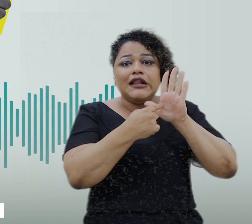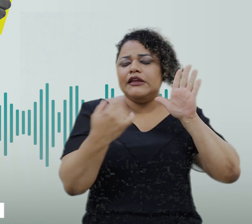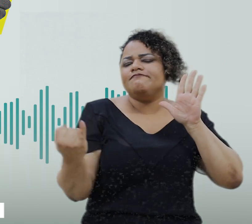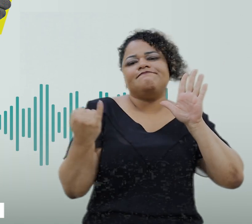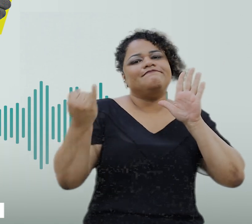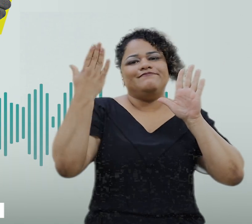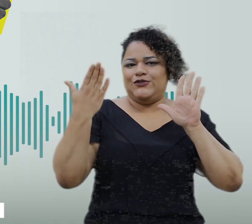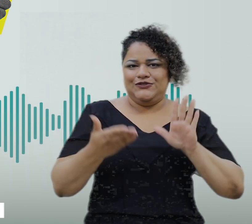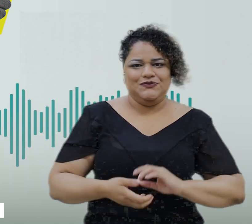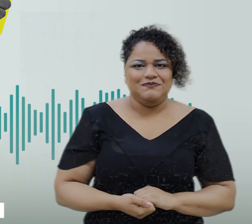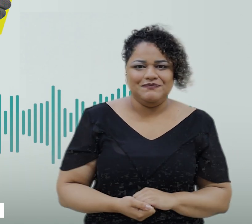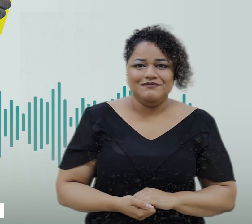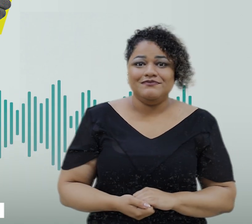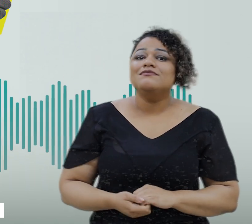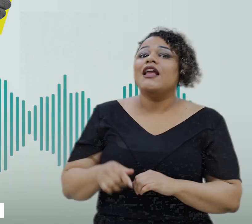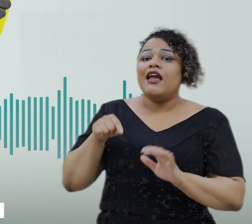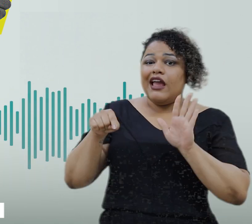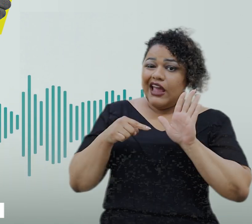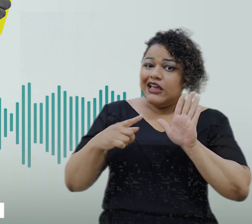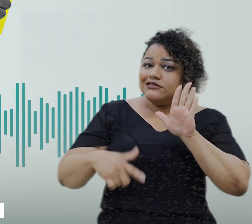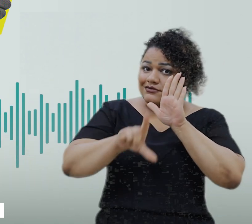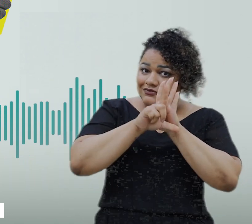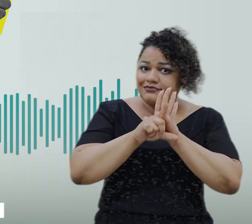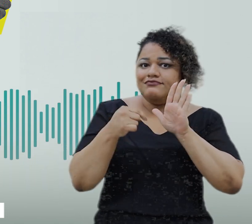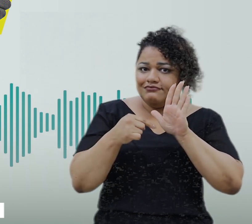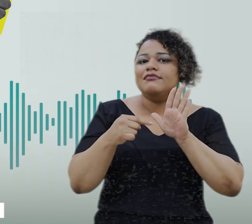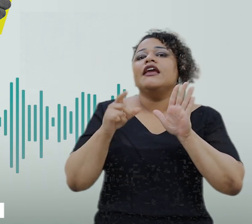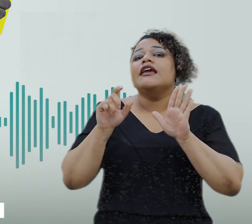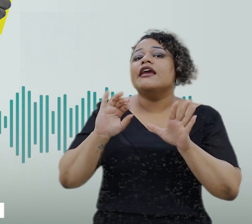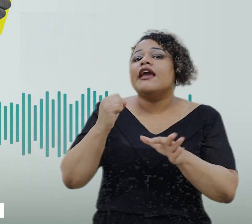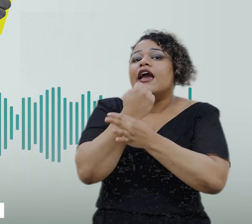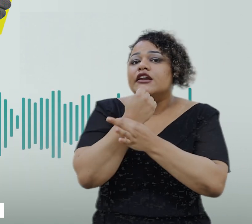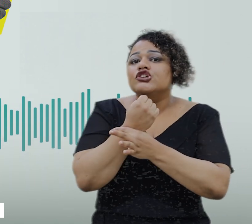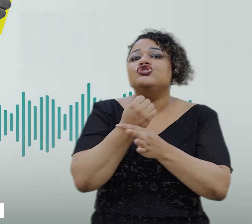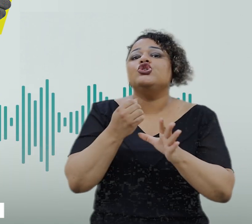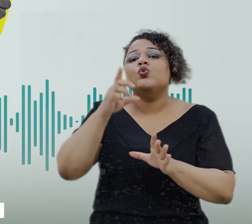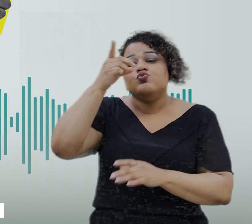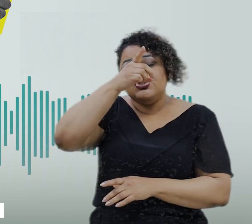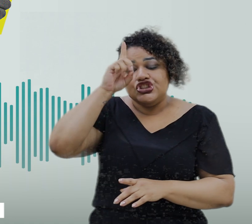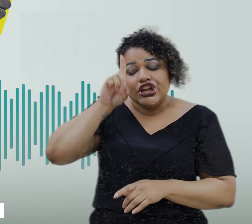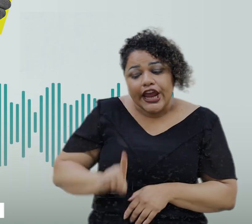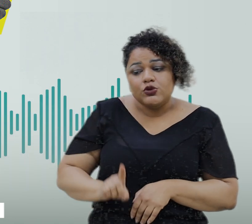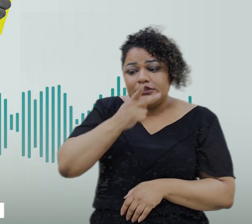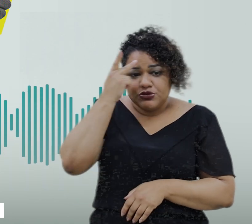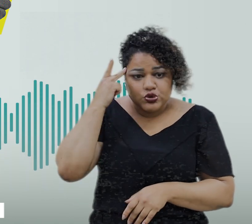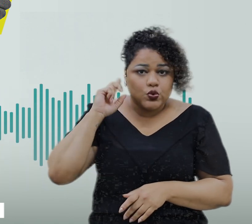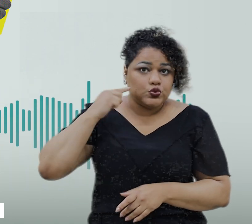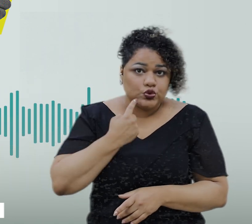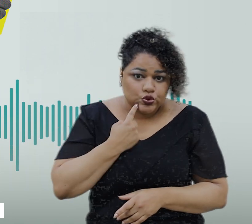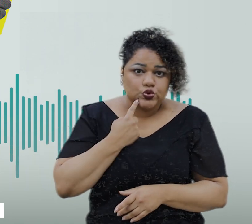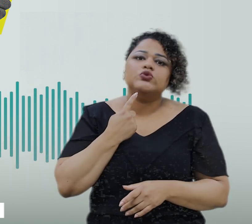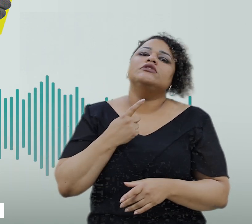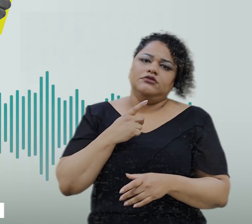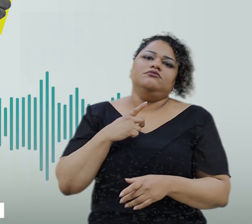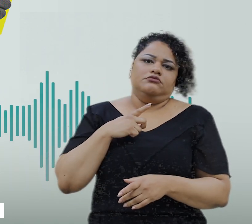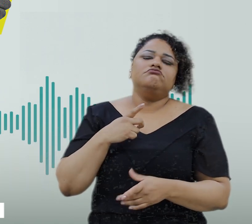é muito importante. Essa lei permite que os direitos das pessoas surdas sejam resguardados e o intérprete de Libras pode ser